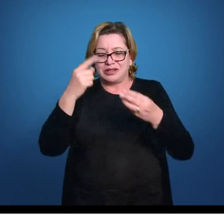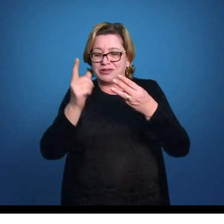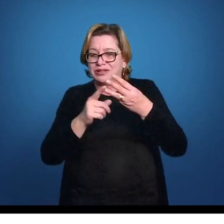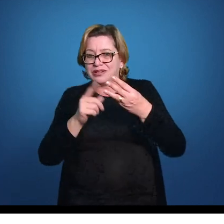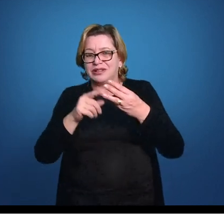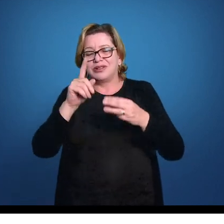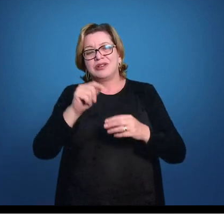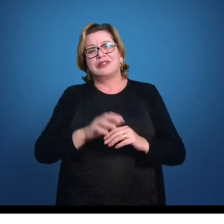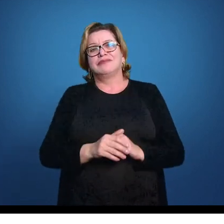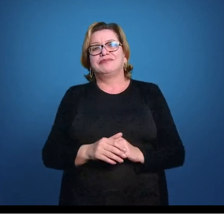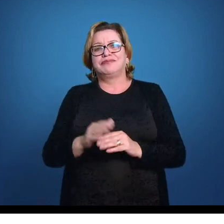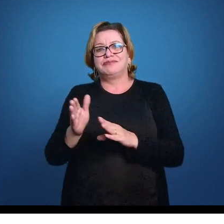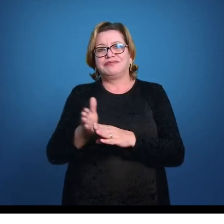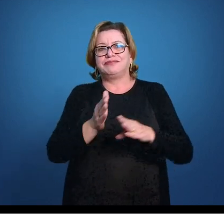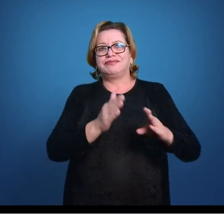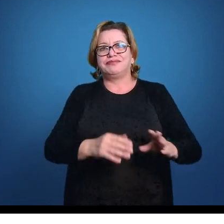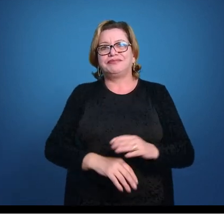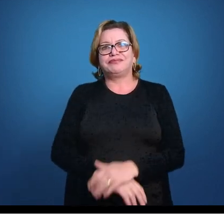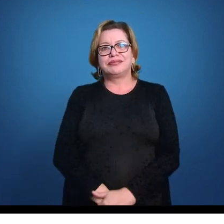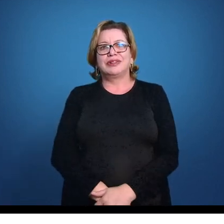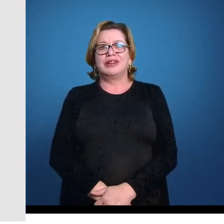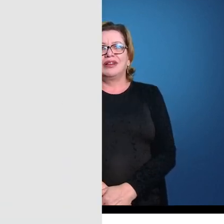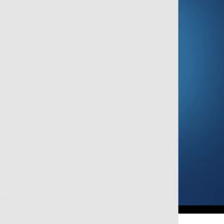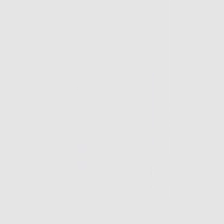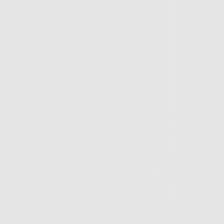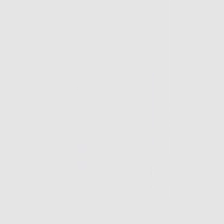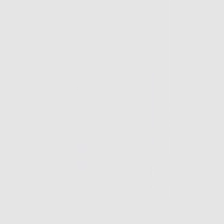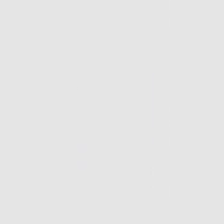viviparidade. Música